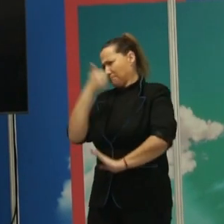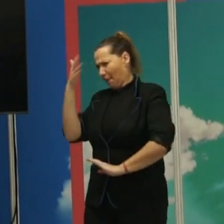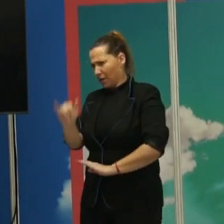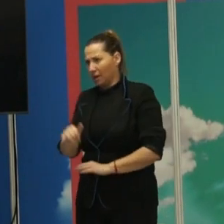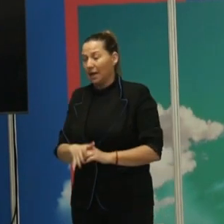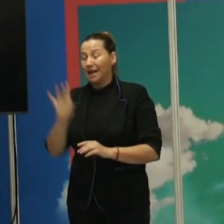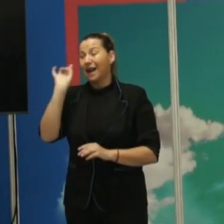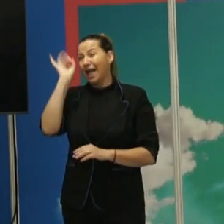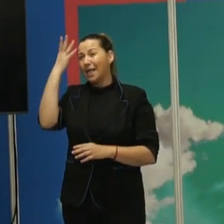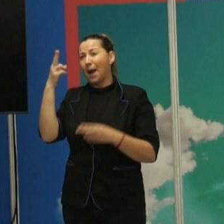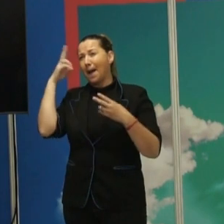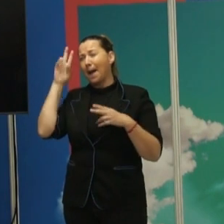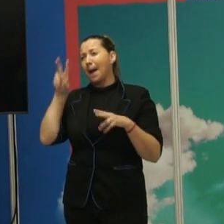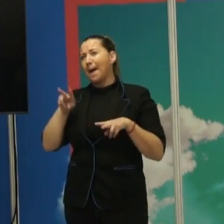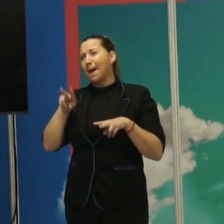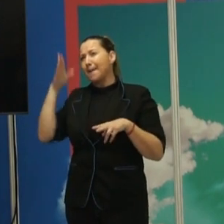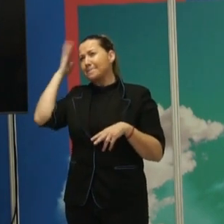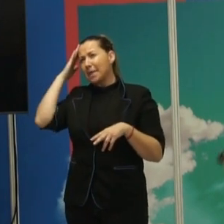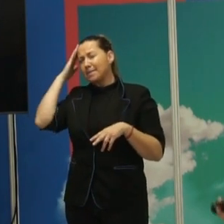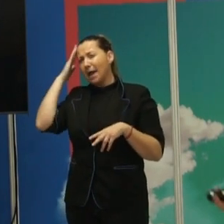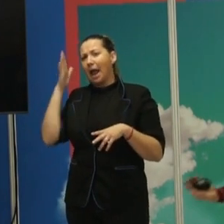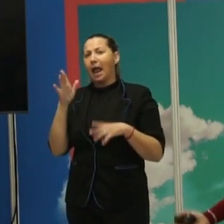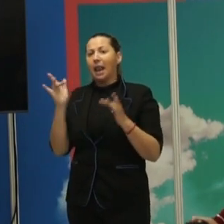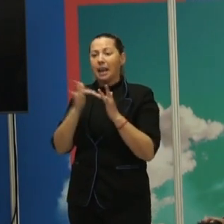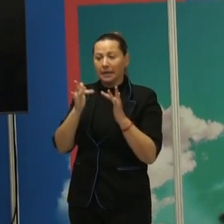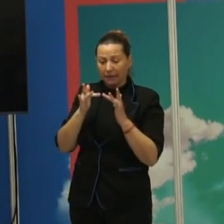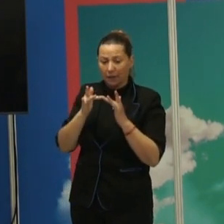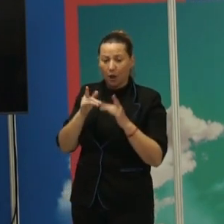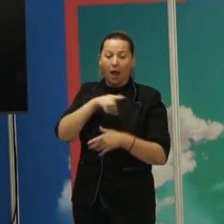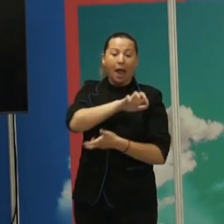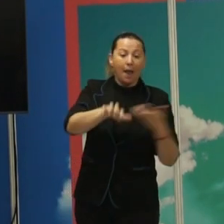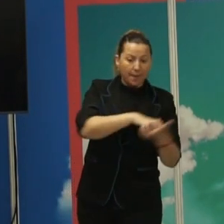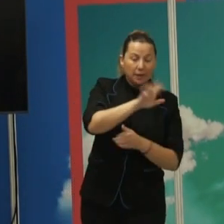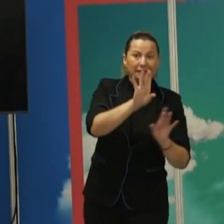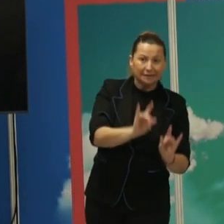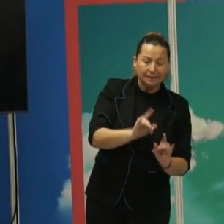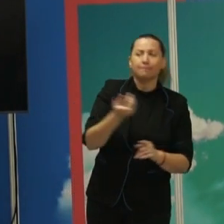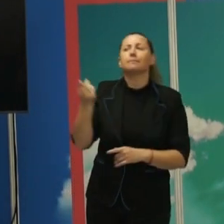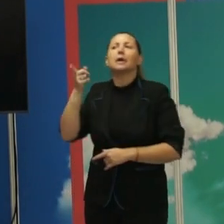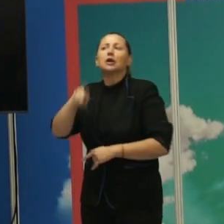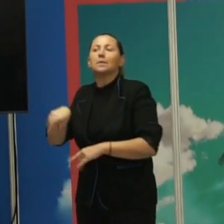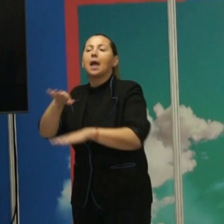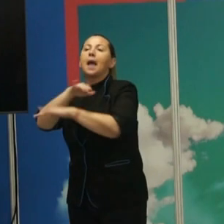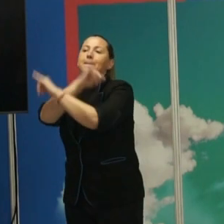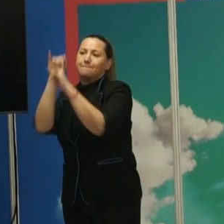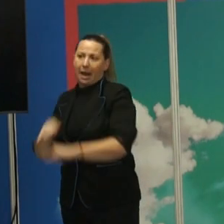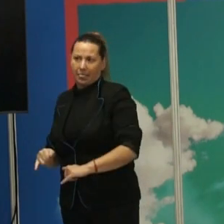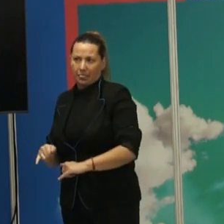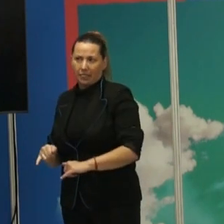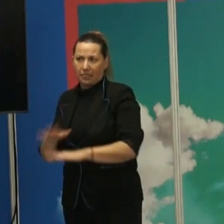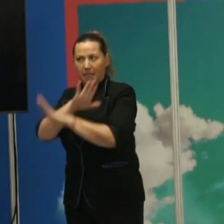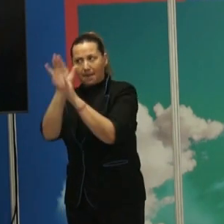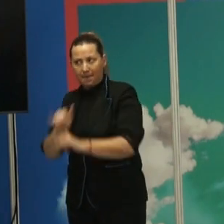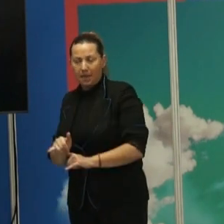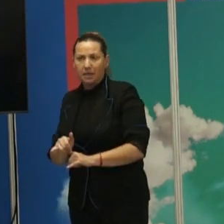La idea principal de una frontera es la interacción. ¿Puede ser violenta? Sí, pero también puede ser pacífica. Puede ser más o menos